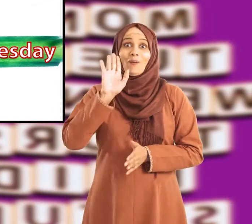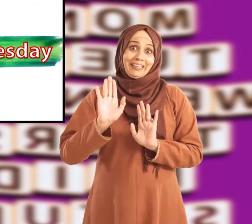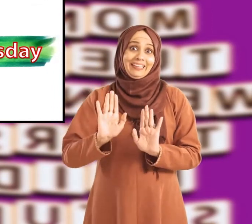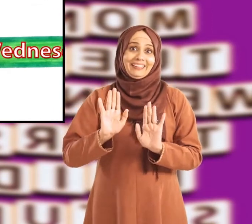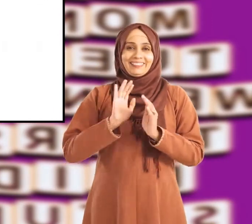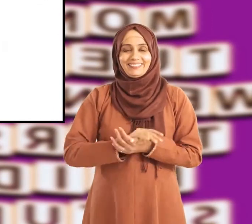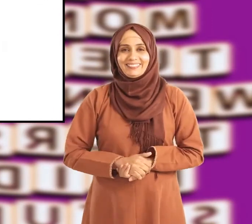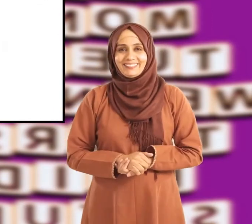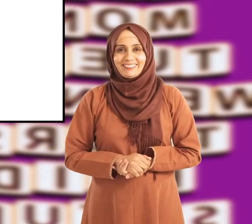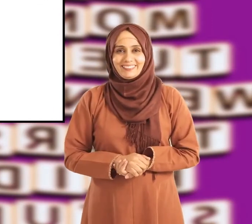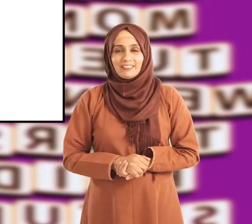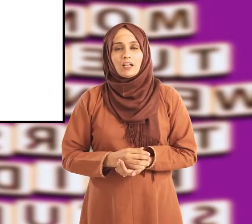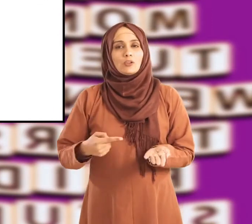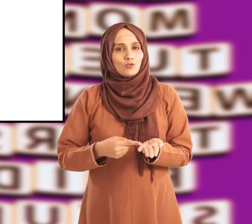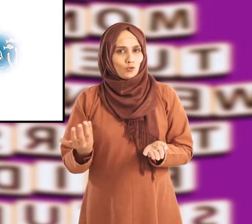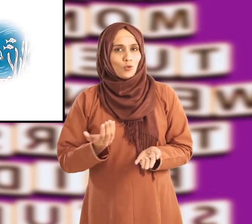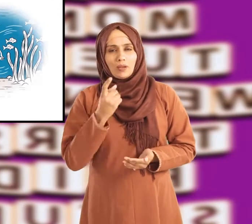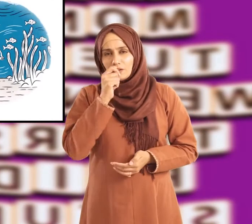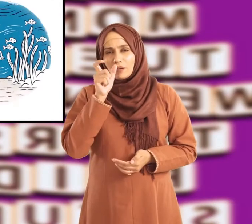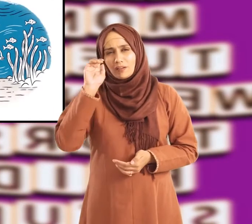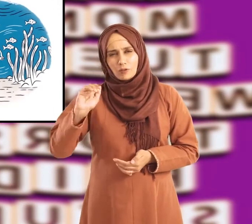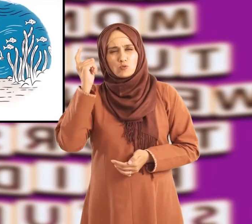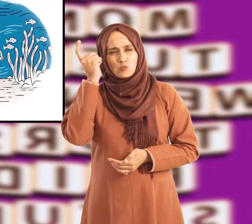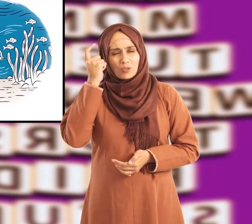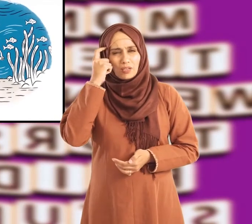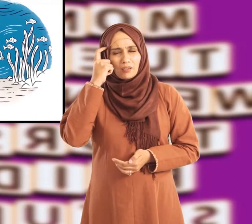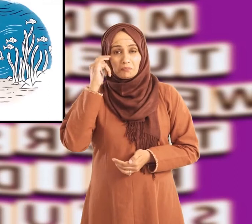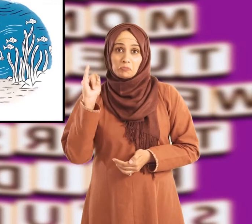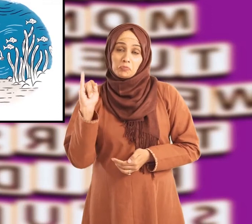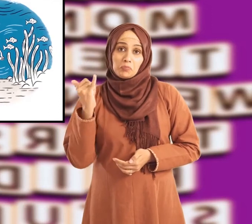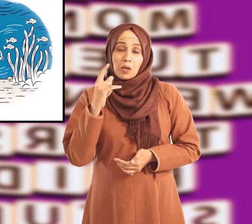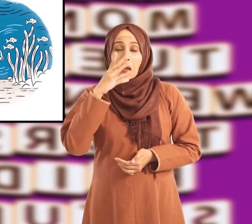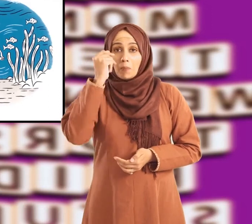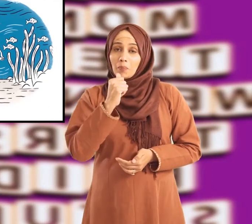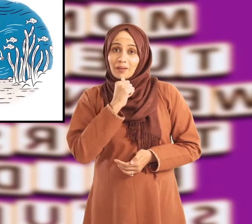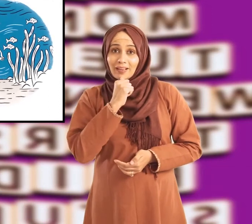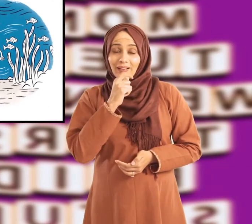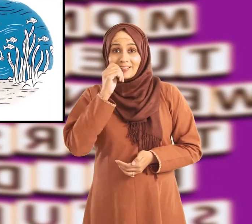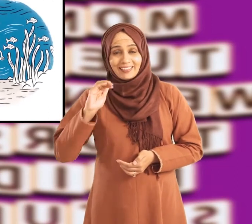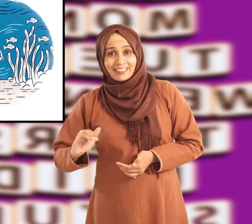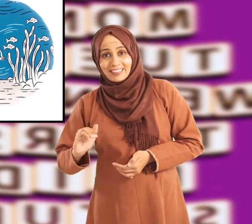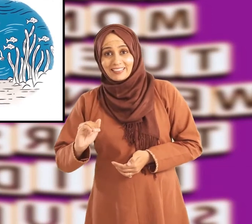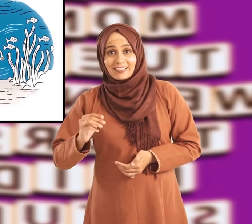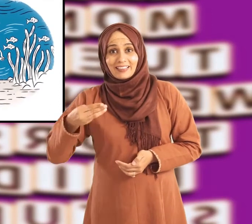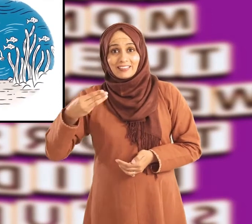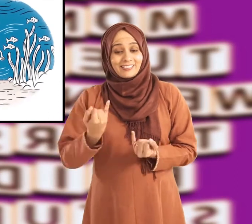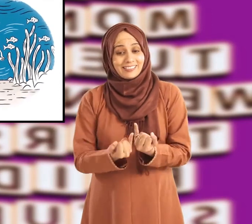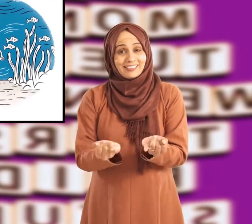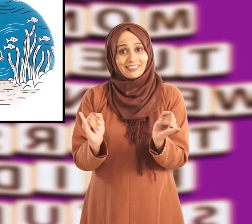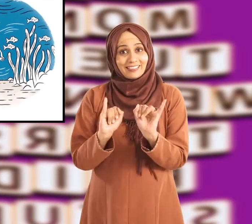تھرزڈے کو احمد نے سوچا کیا پتا امی ابو احمد کو چڑنا آئیلنڈ لے جائیں